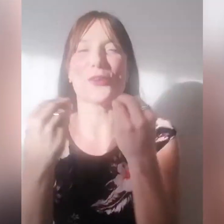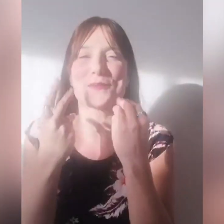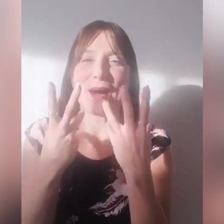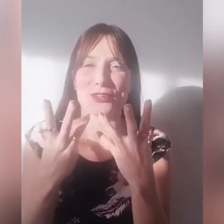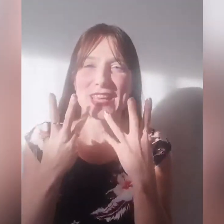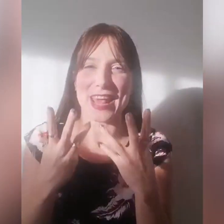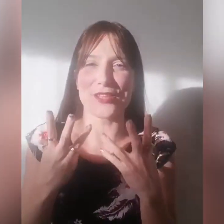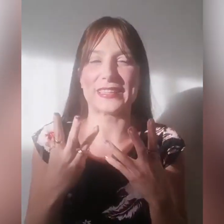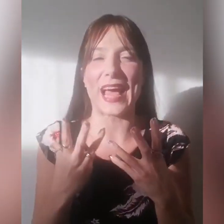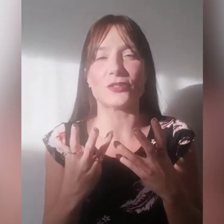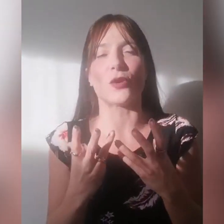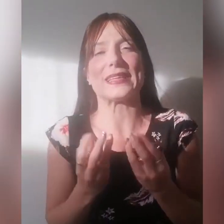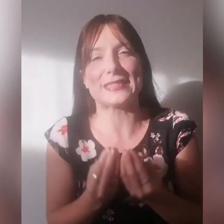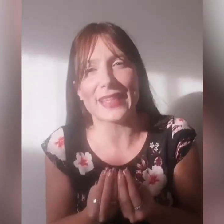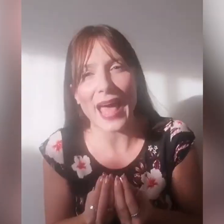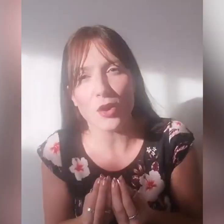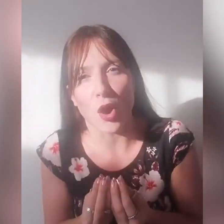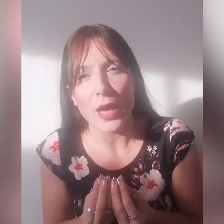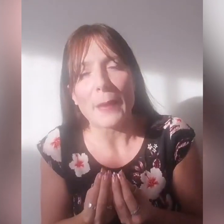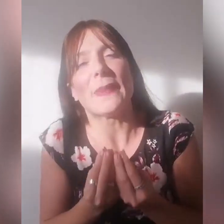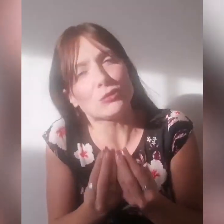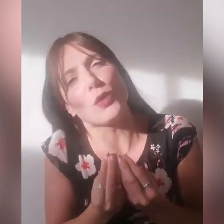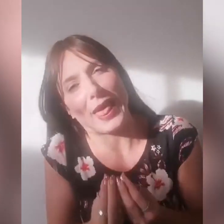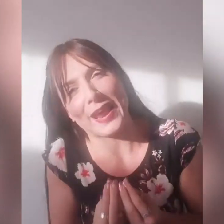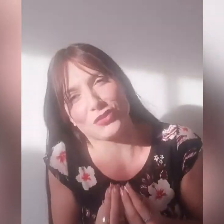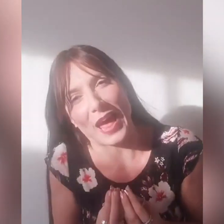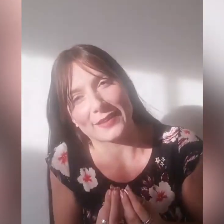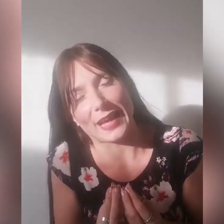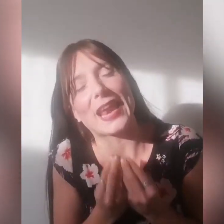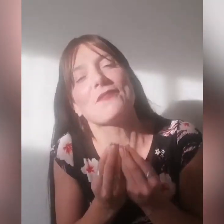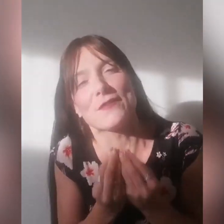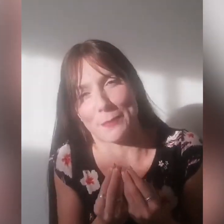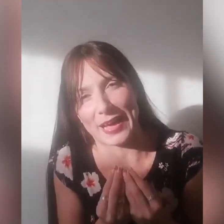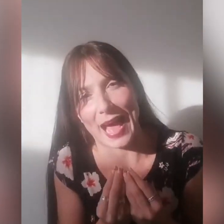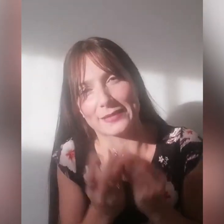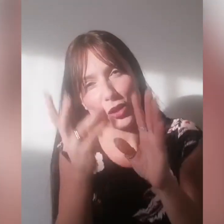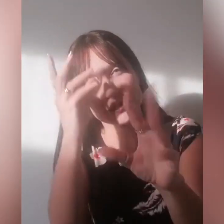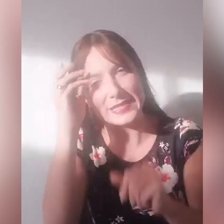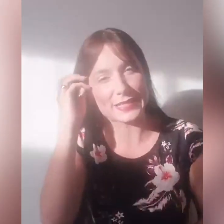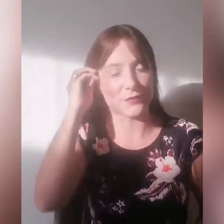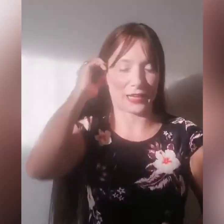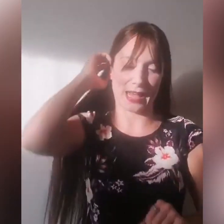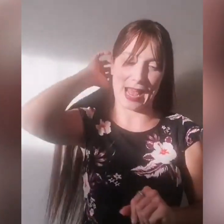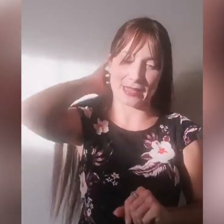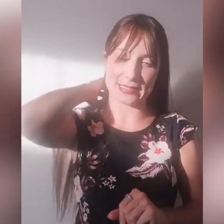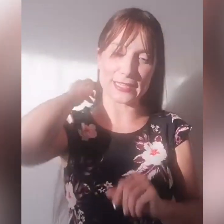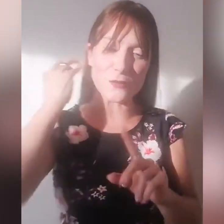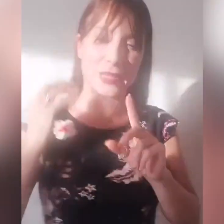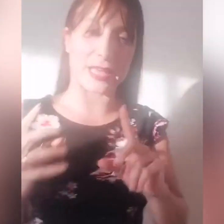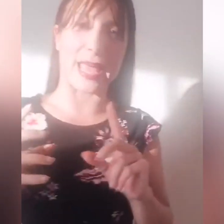dobbiamo dire ogni tanto, risitano, ma tu l'aranciata l'avevi pagata, cosa significa ragazzi? Significa che